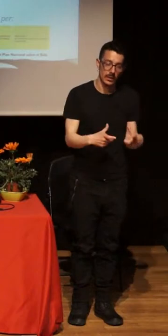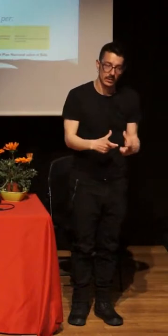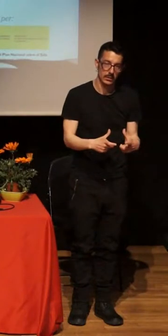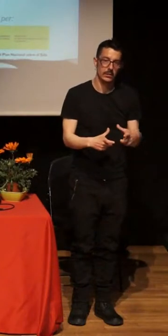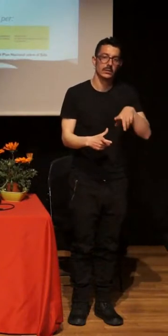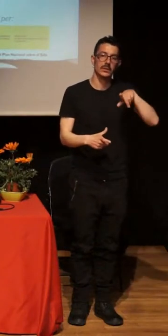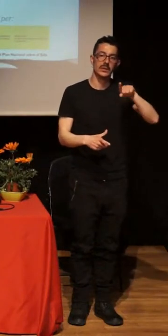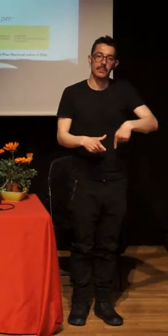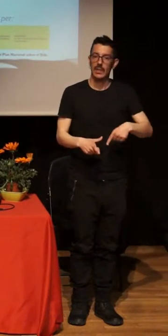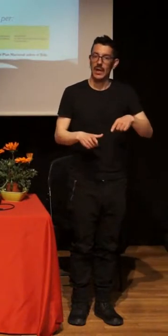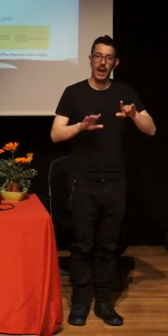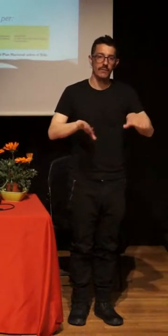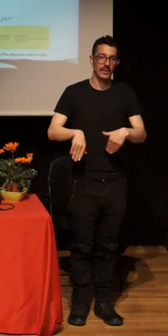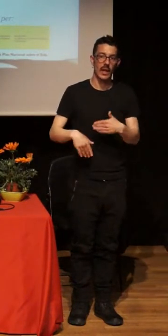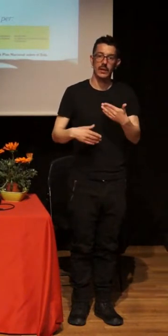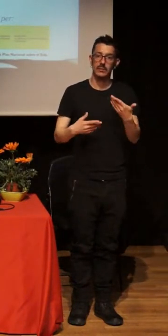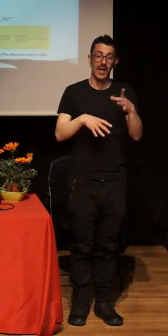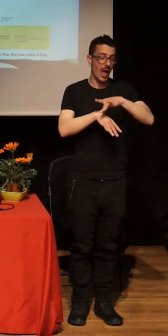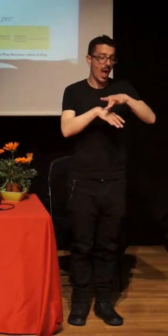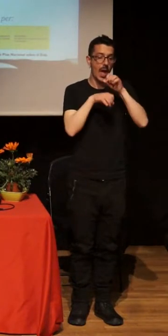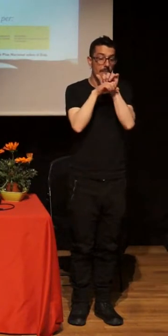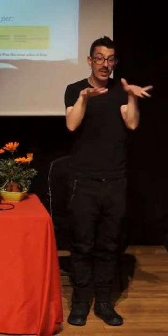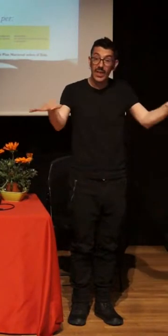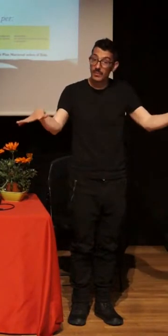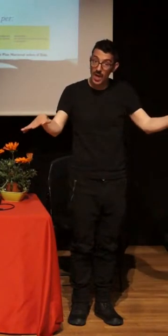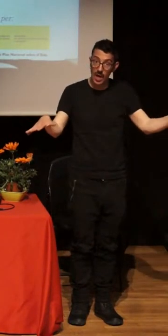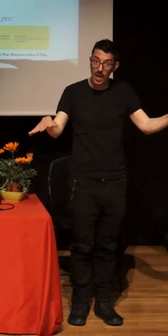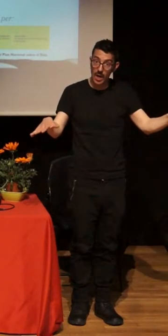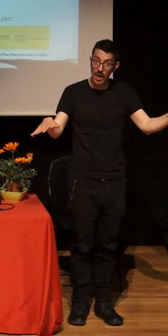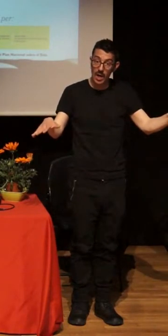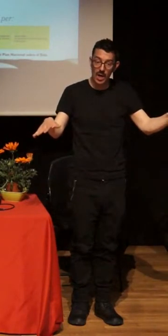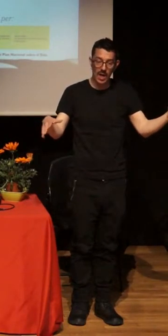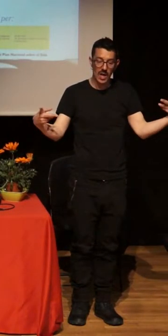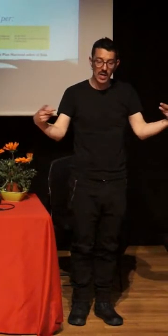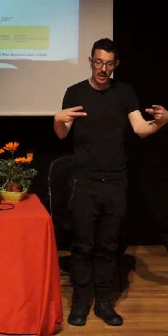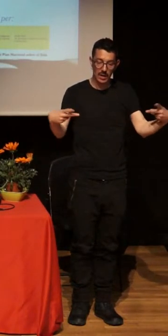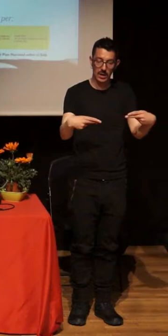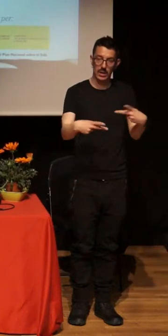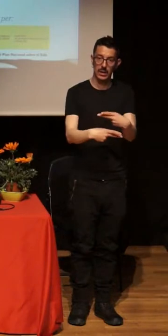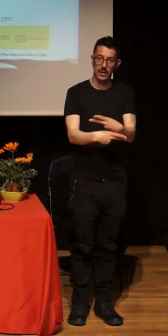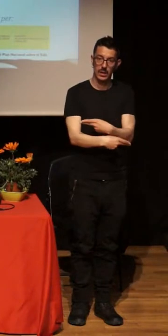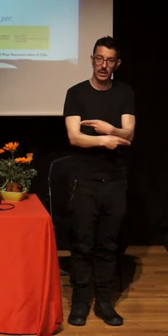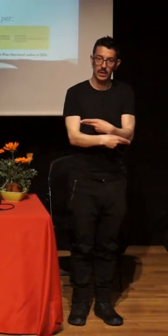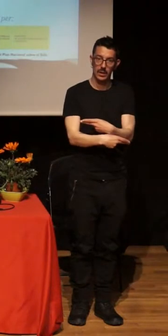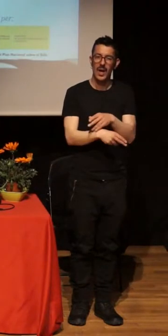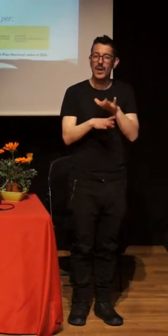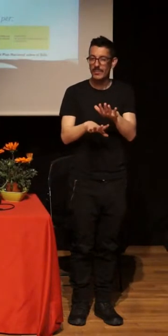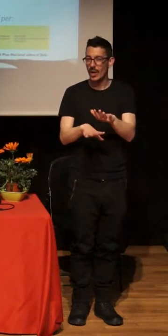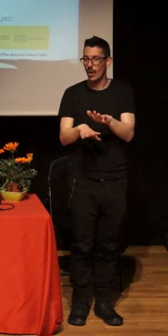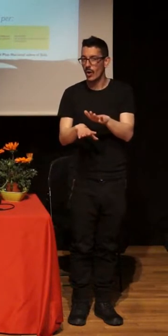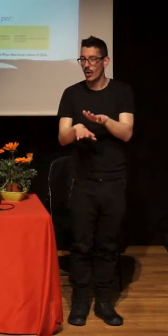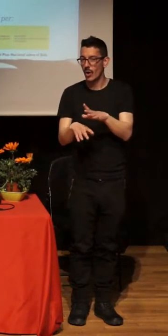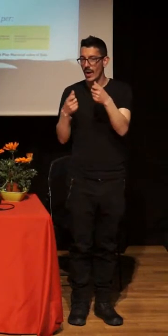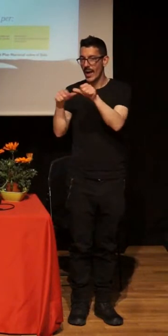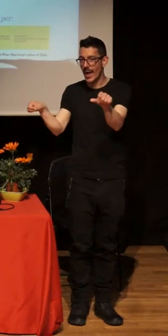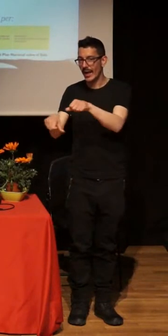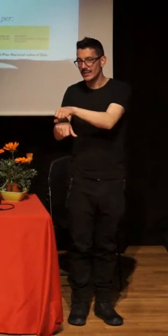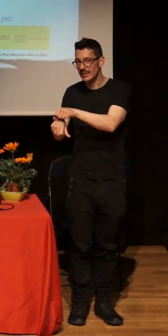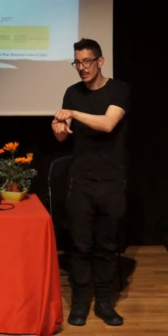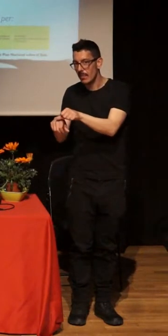de reducción de la epidemia, pero en muy pocas ocasiones hablamos de reducción del estigma o de reducción de las desigualdades.